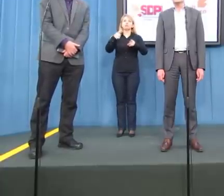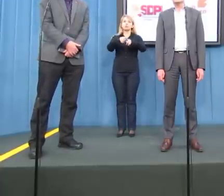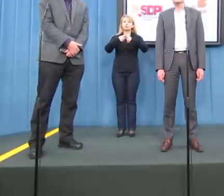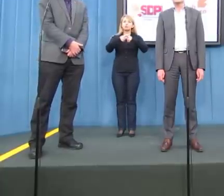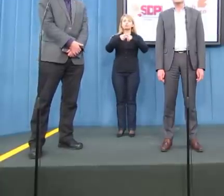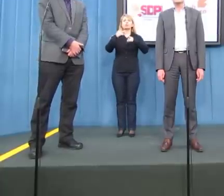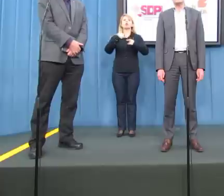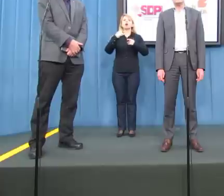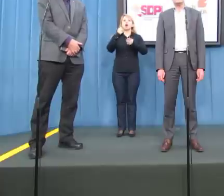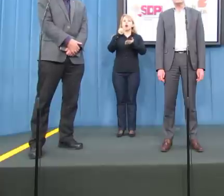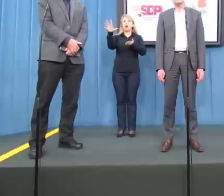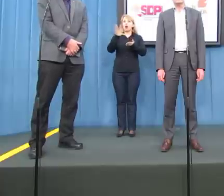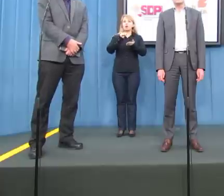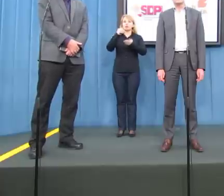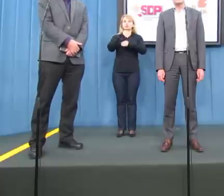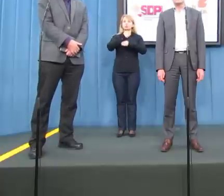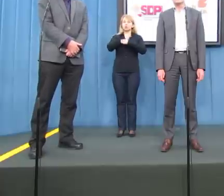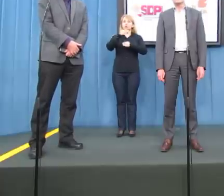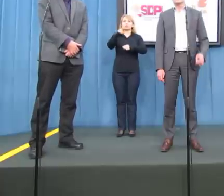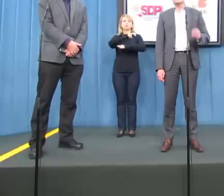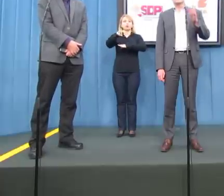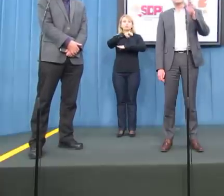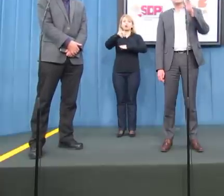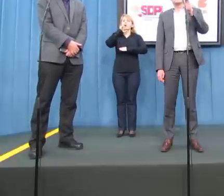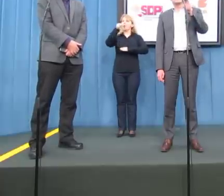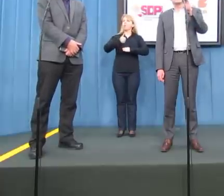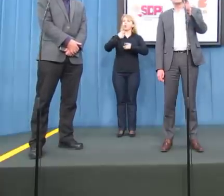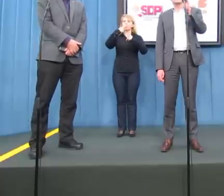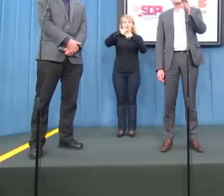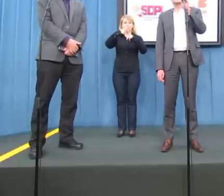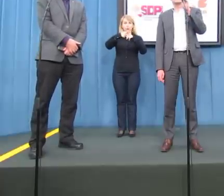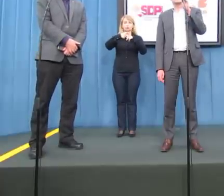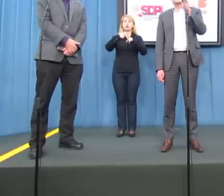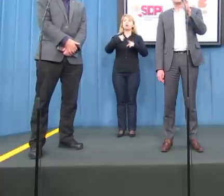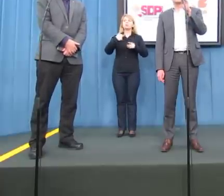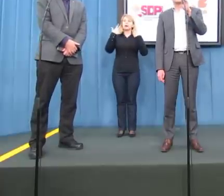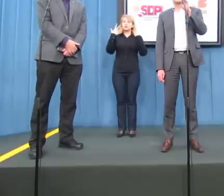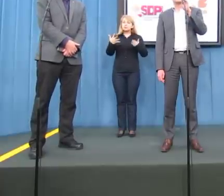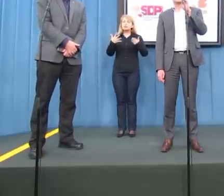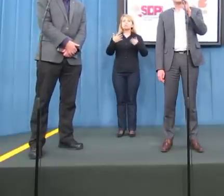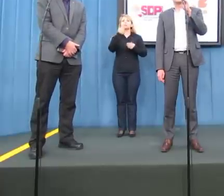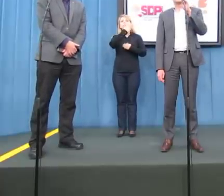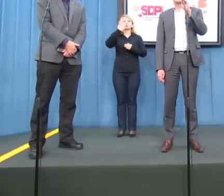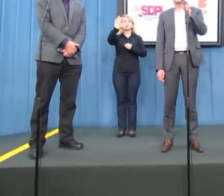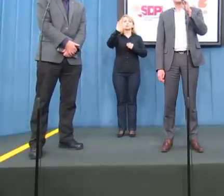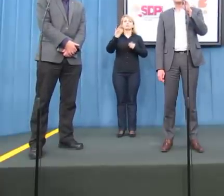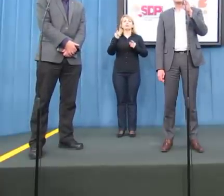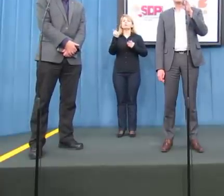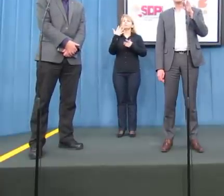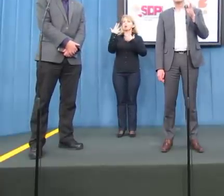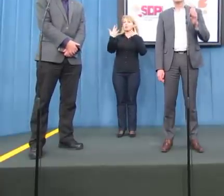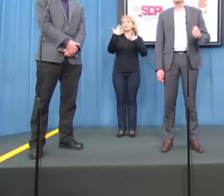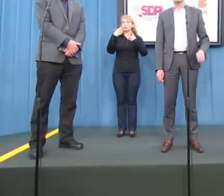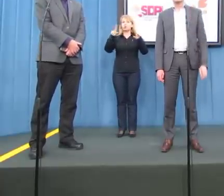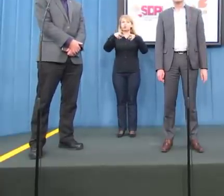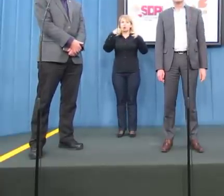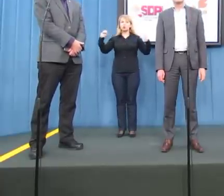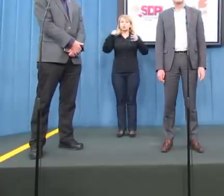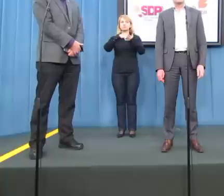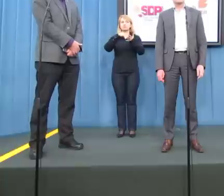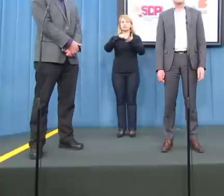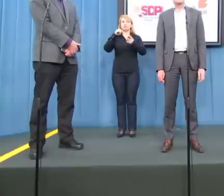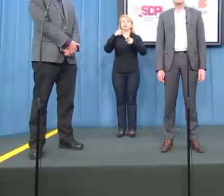pracują nad projektem Europa Plus. Mamy zamiar Państwu przedstawić jako rozwiązanie tego